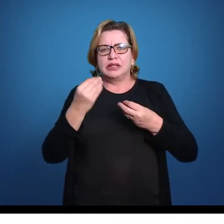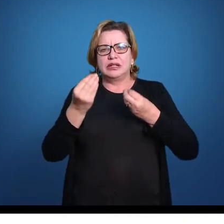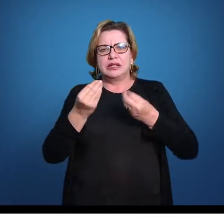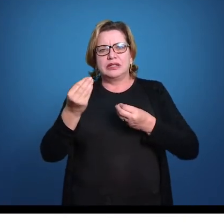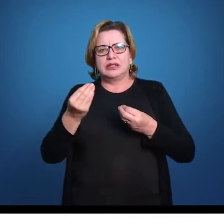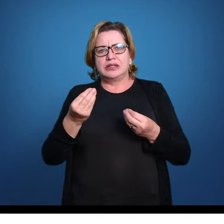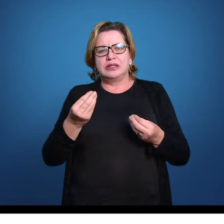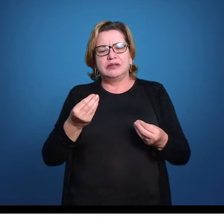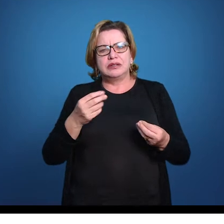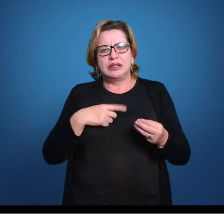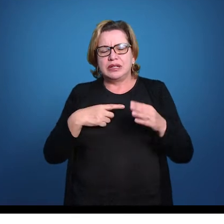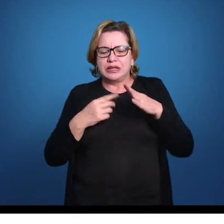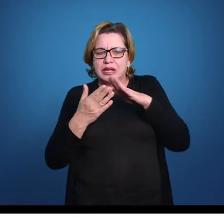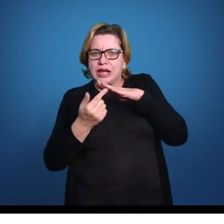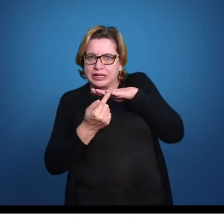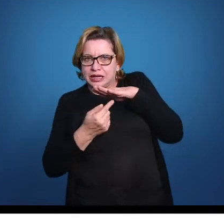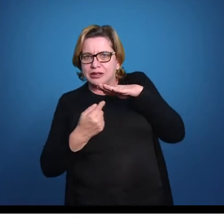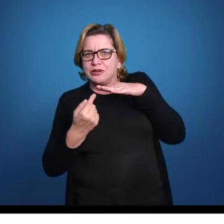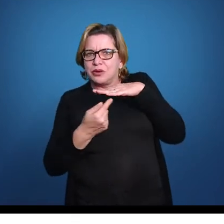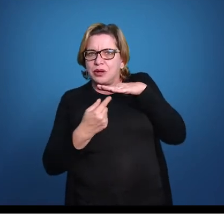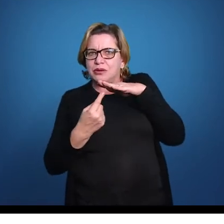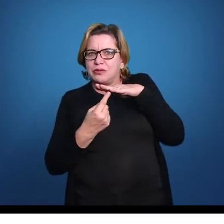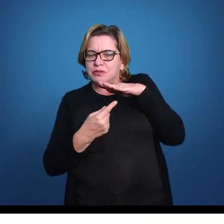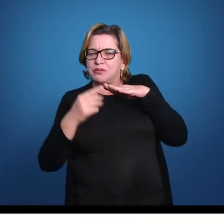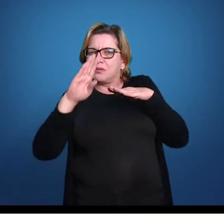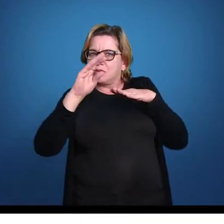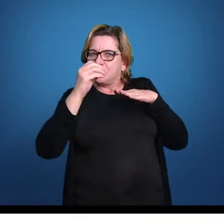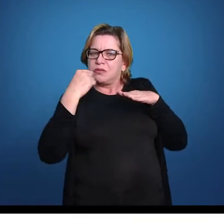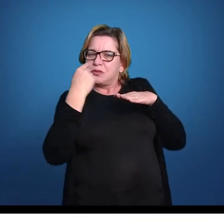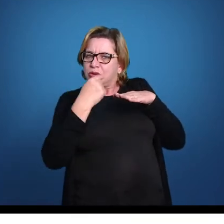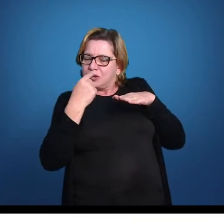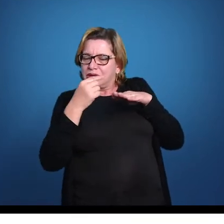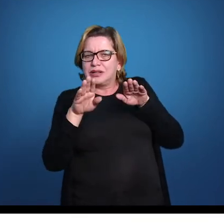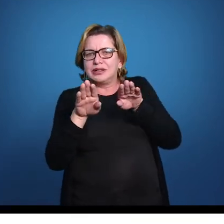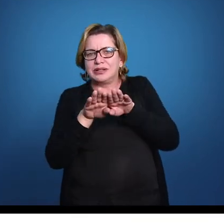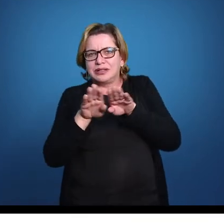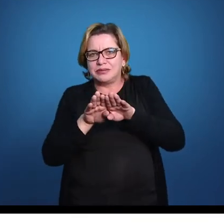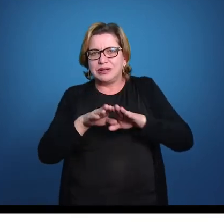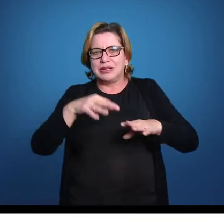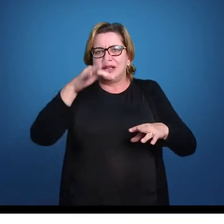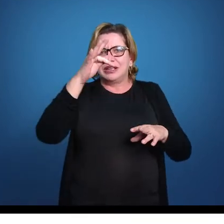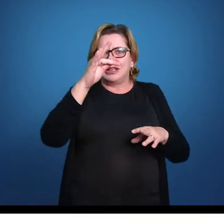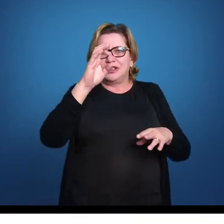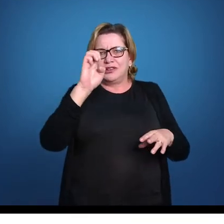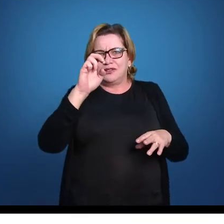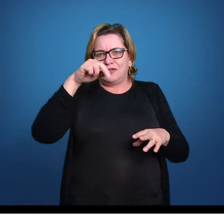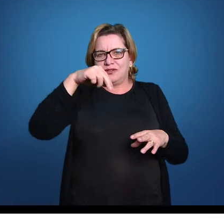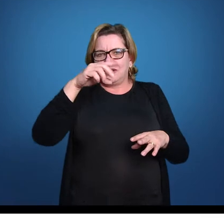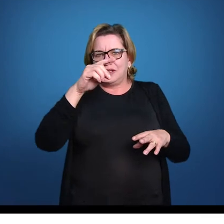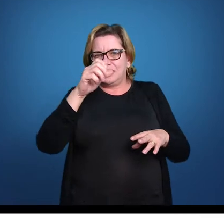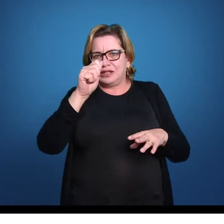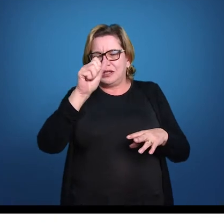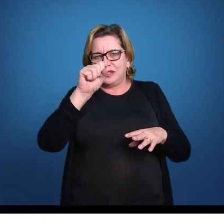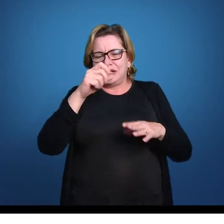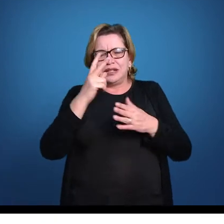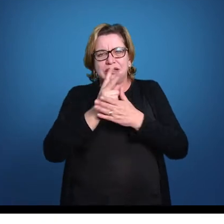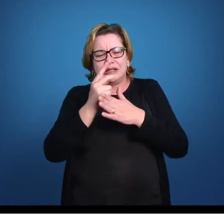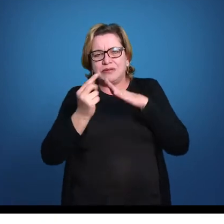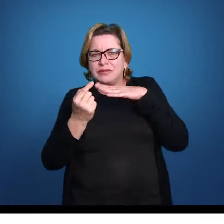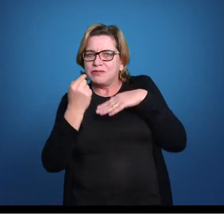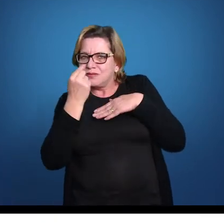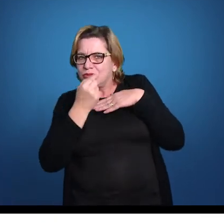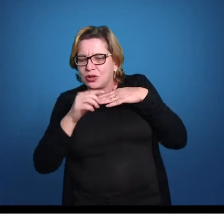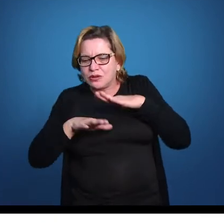animais, nós temos então a boca. Nós temos as fendas branquiais. Então o bicho, ele tá com boca sempre em contato com o substrato. Se